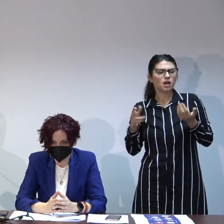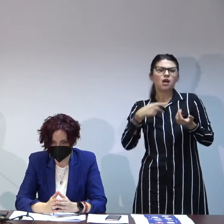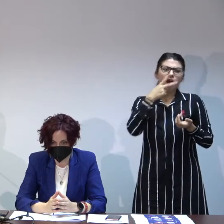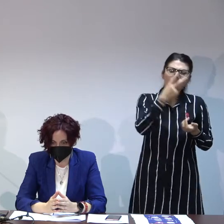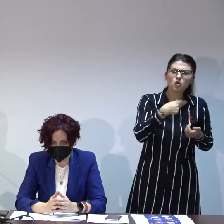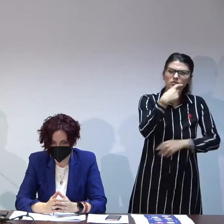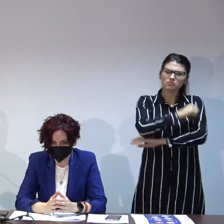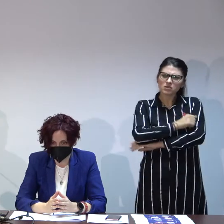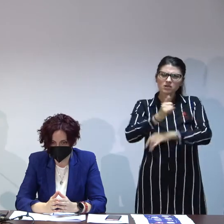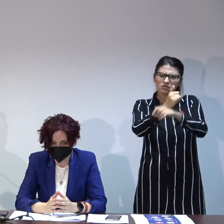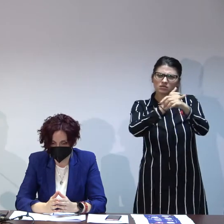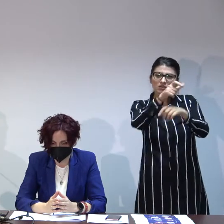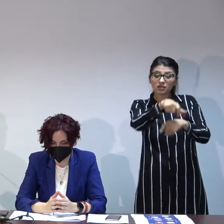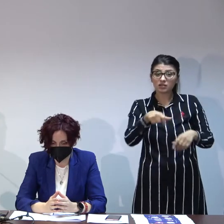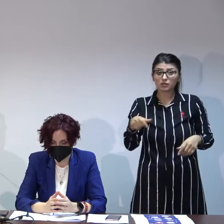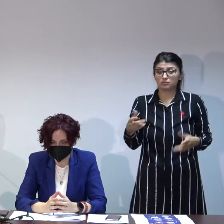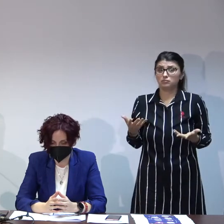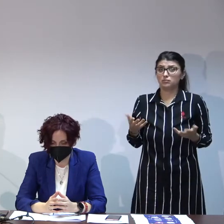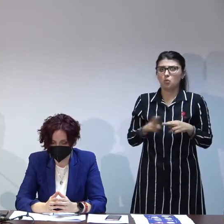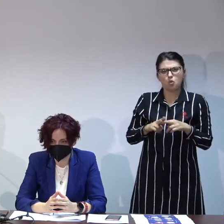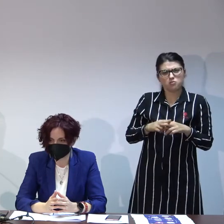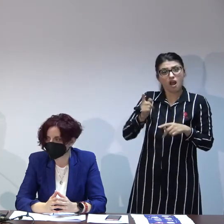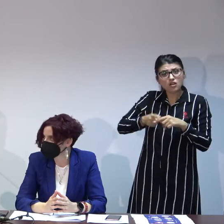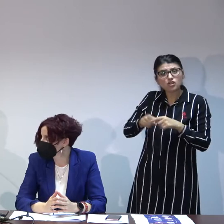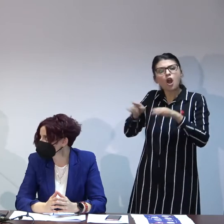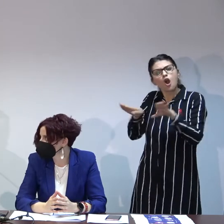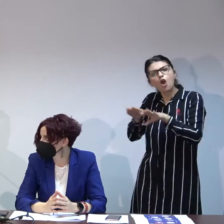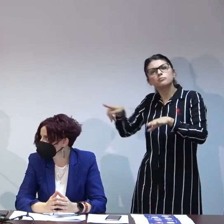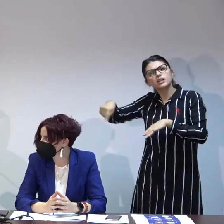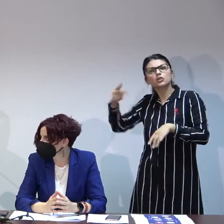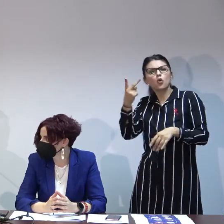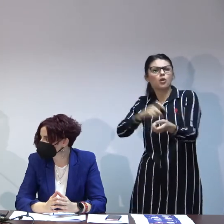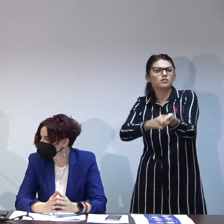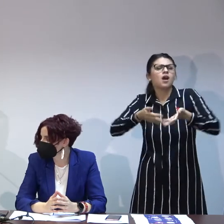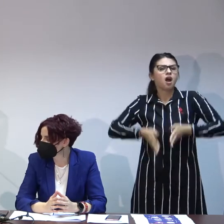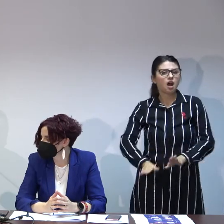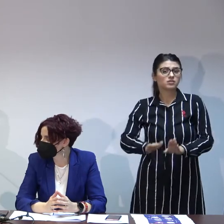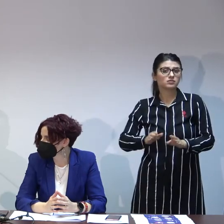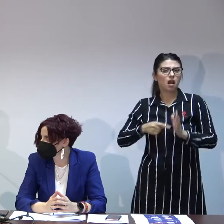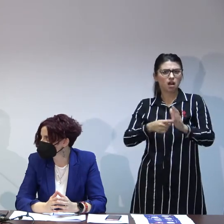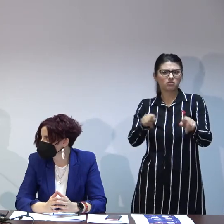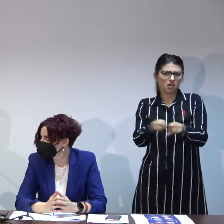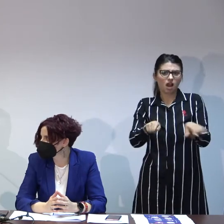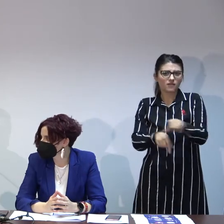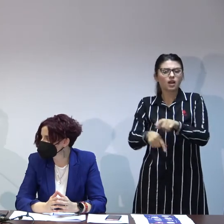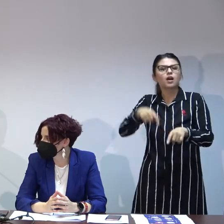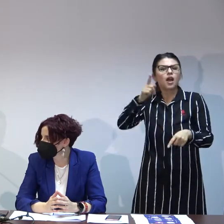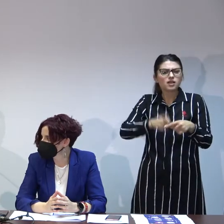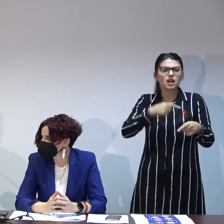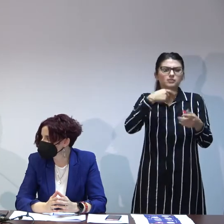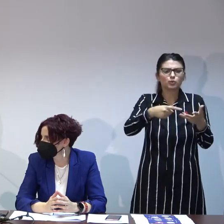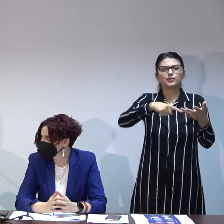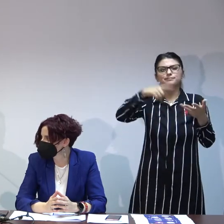seama că dacă era să facem exact aceeași fișă copilor noștri biologici arăta la fel sau puțin mai lungă pentru că de fiecare dată când s-a făcut rău a fost căis acolo